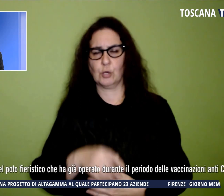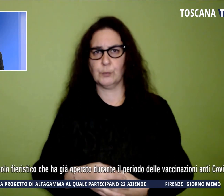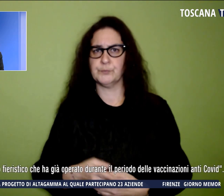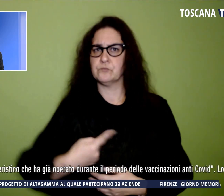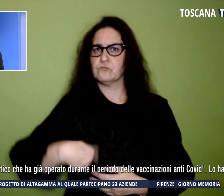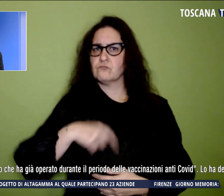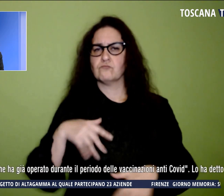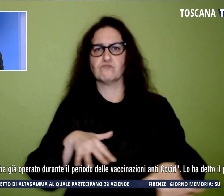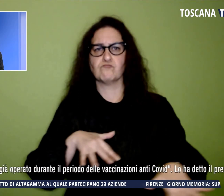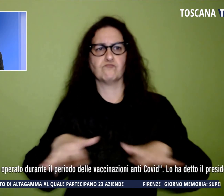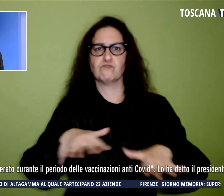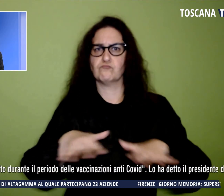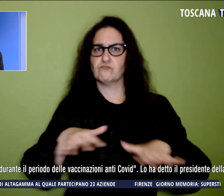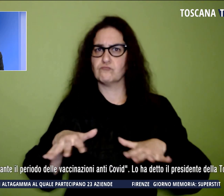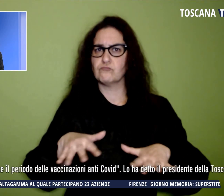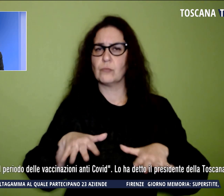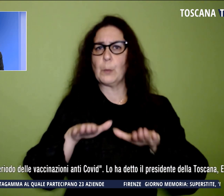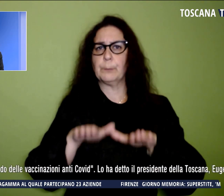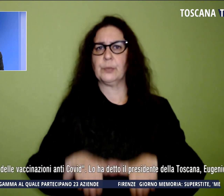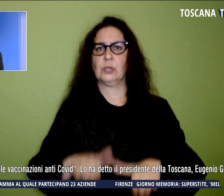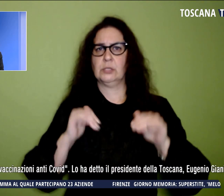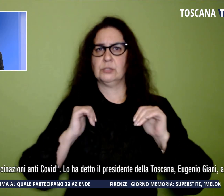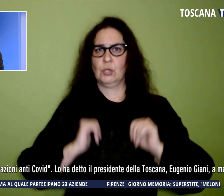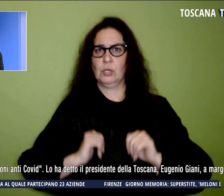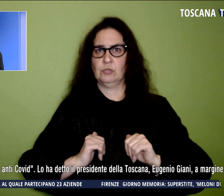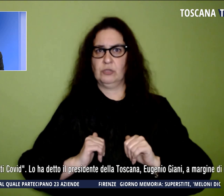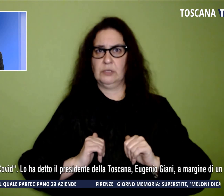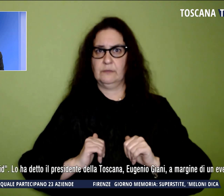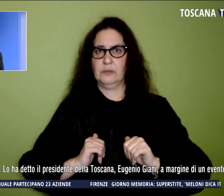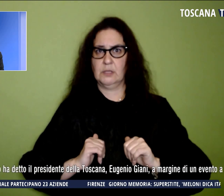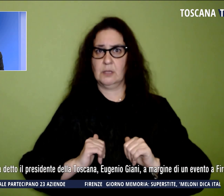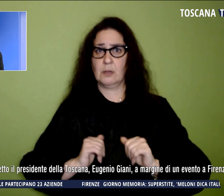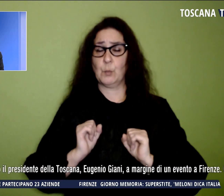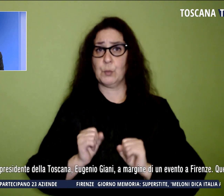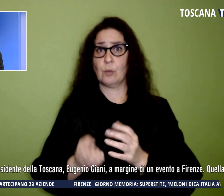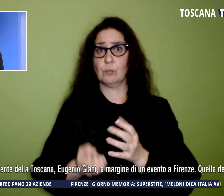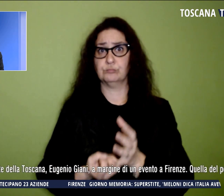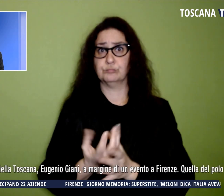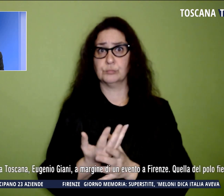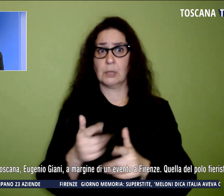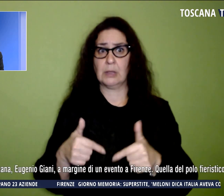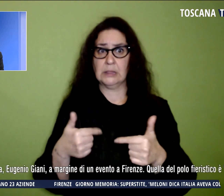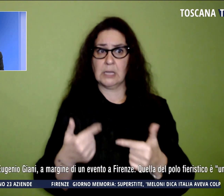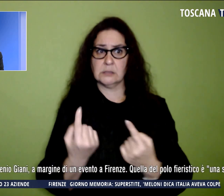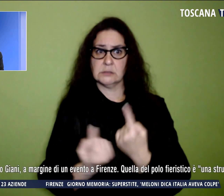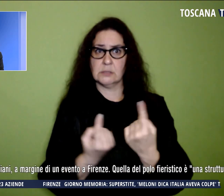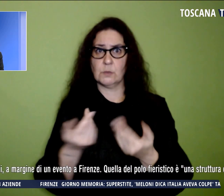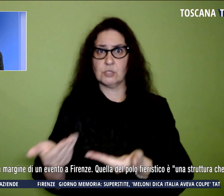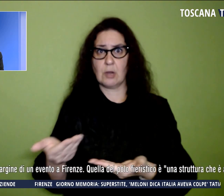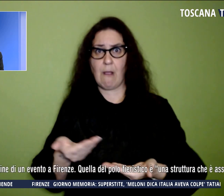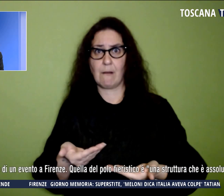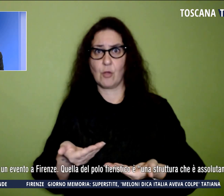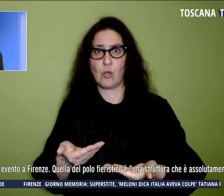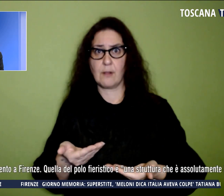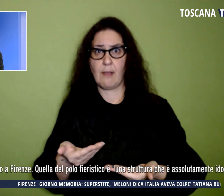struttura della protezione civile perché possa creare le condizioni di accoglienza con la struttura del